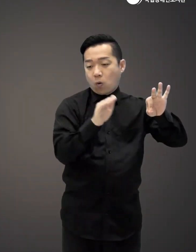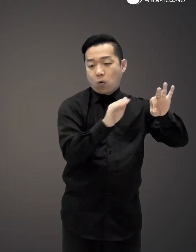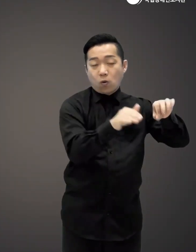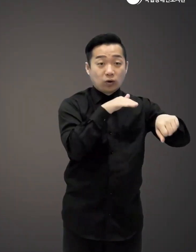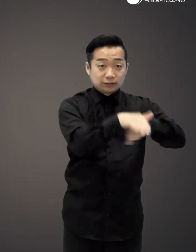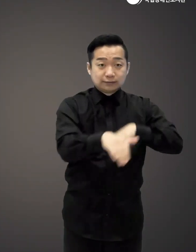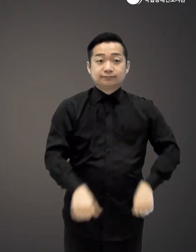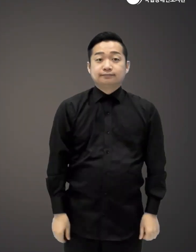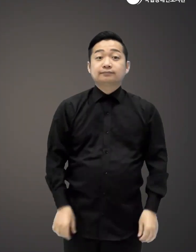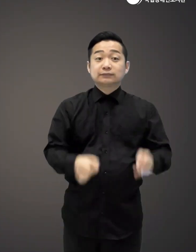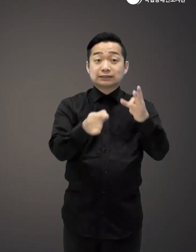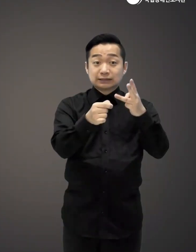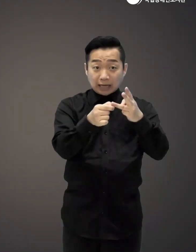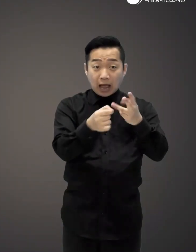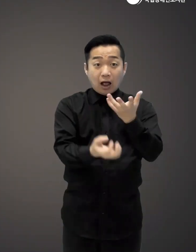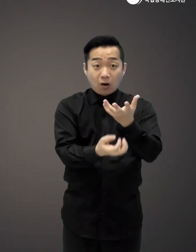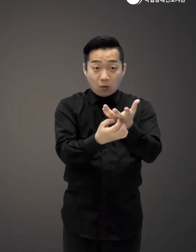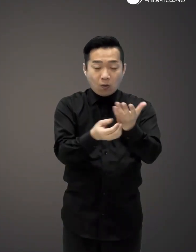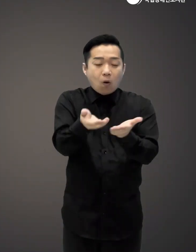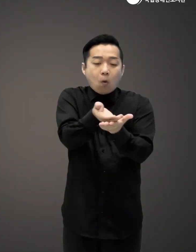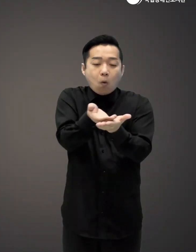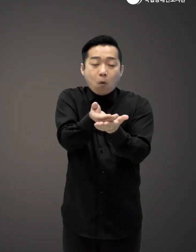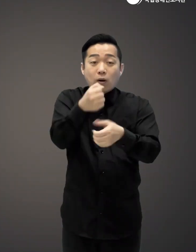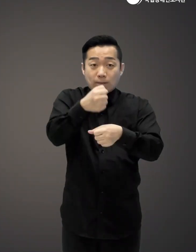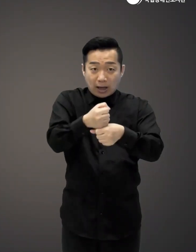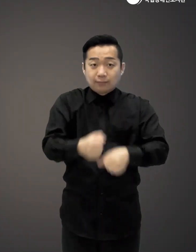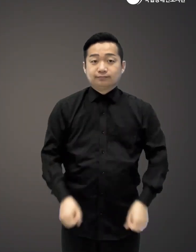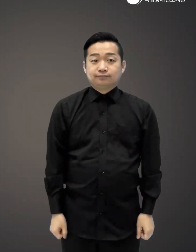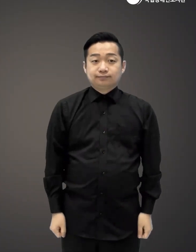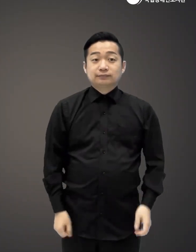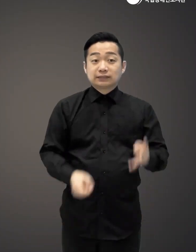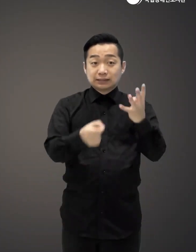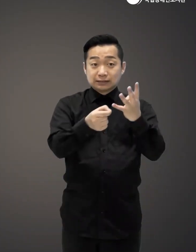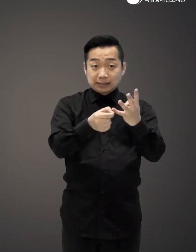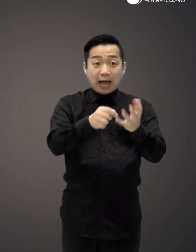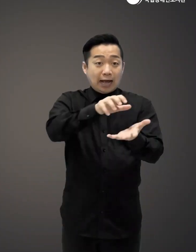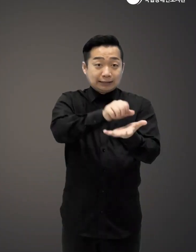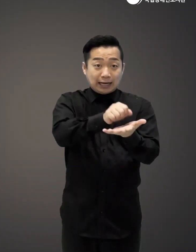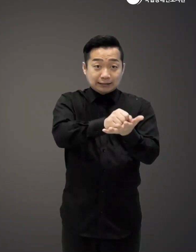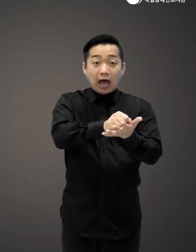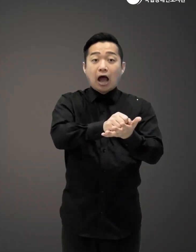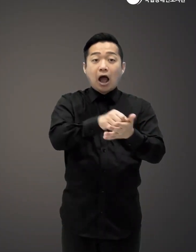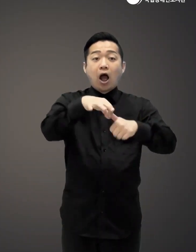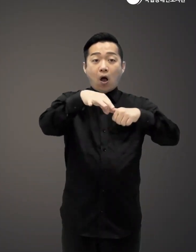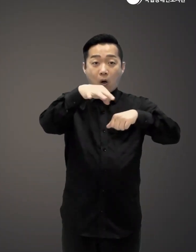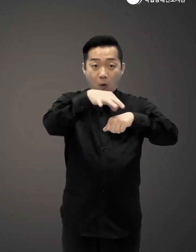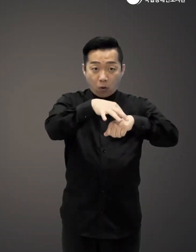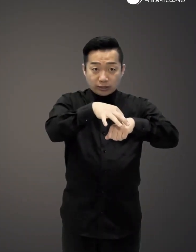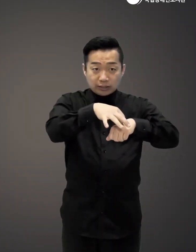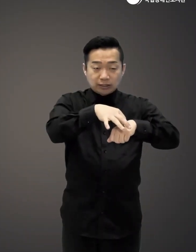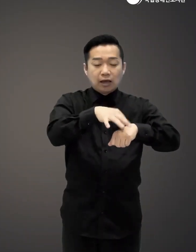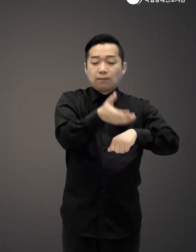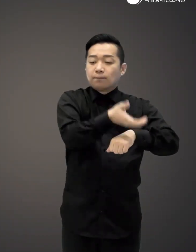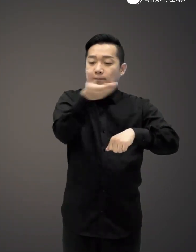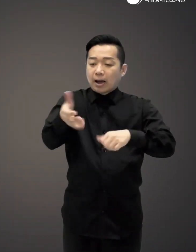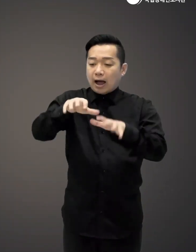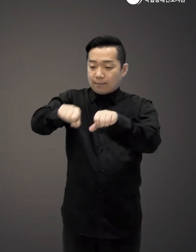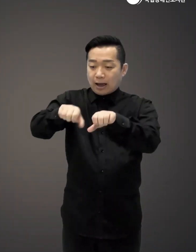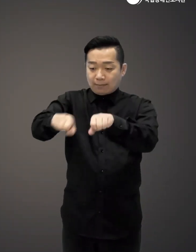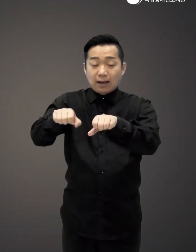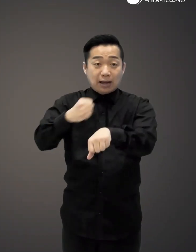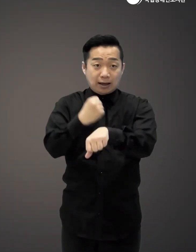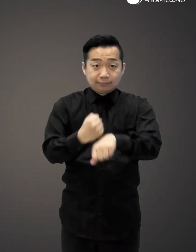3. 찌개 양념을 고루 섞는다 4. 다진 고기는 찌개 양념을 적당히 덜어놓고 묻힌다